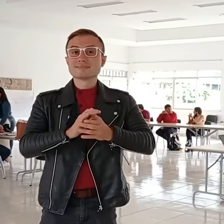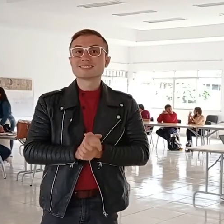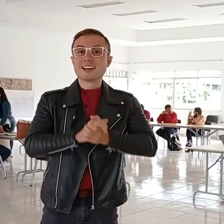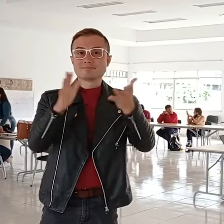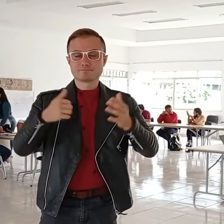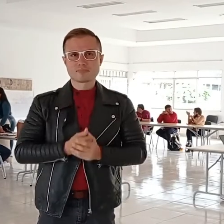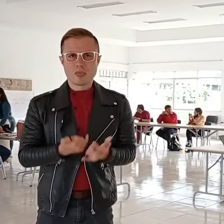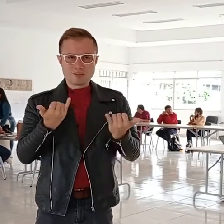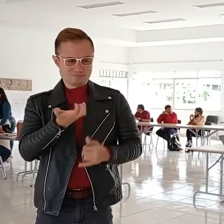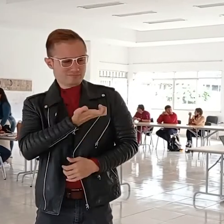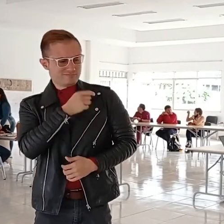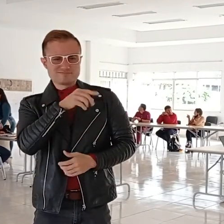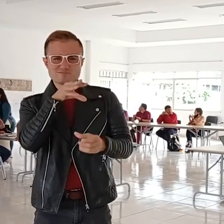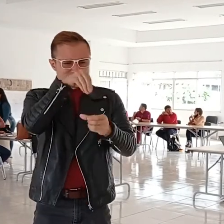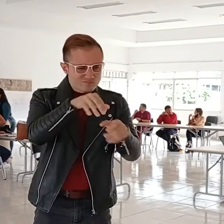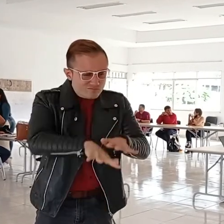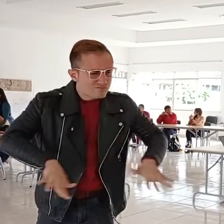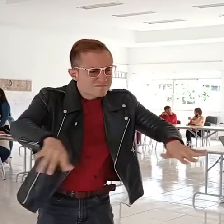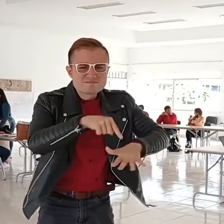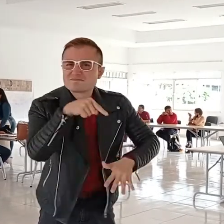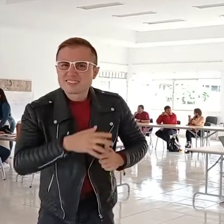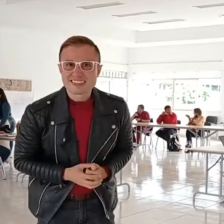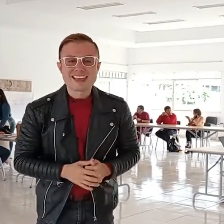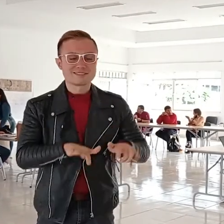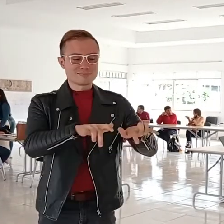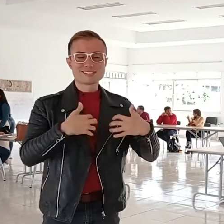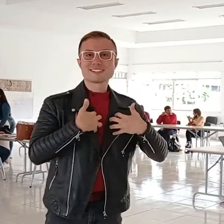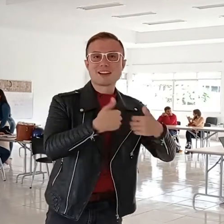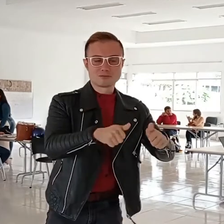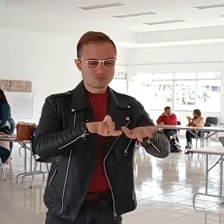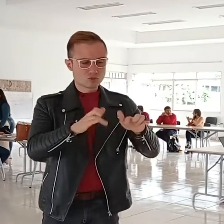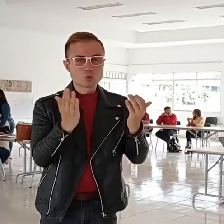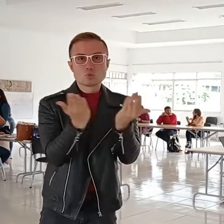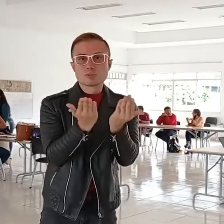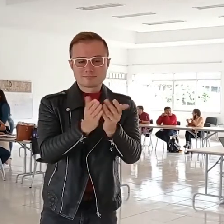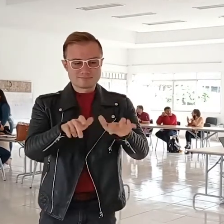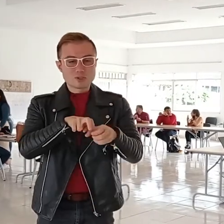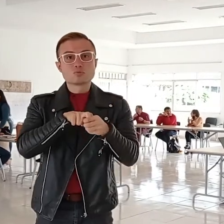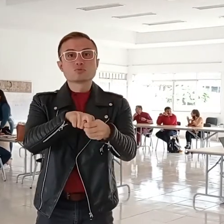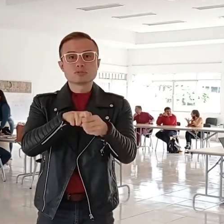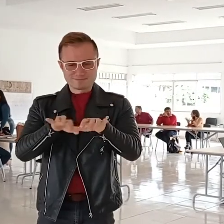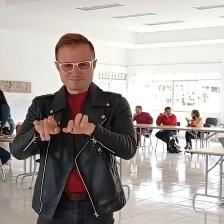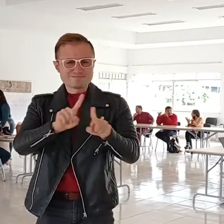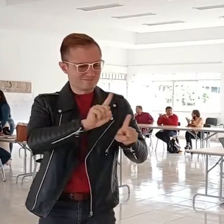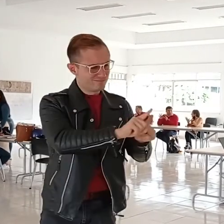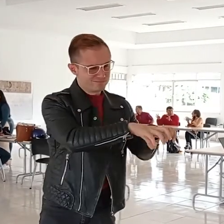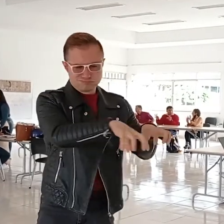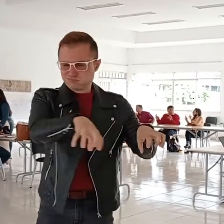Un saludo para todos. Hoy estamos desde las instalaciones de la Alcaldía en un espacio con las diferentes secretarías, salud, educación,